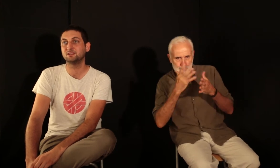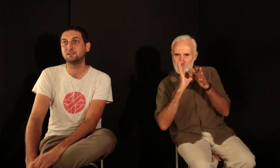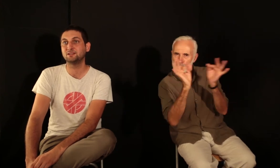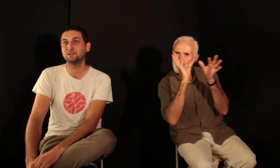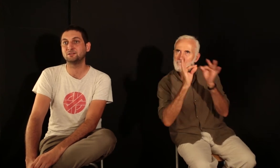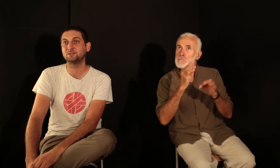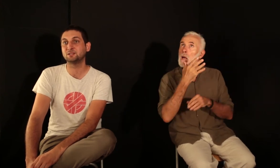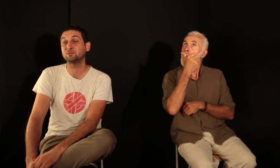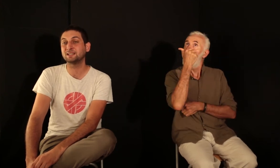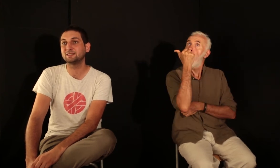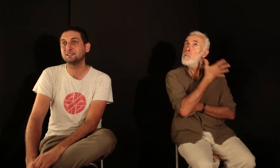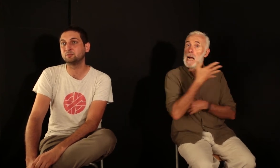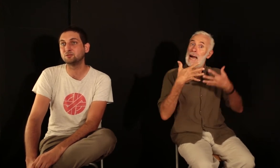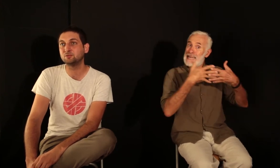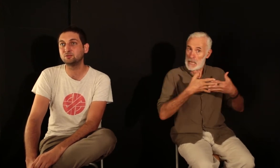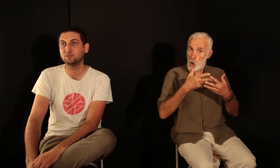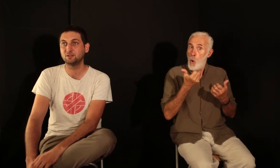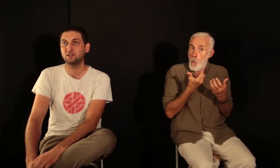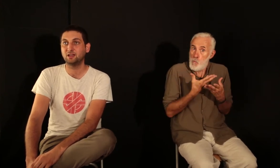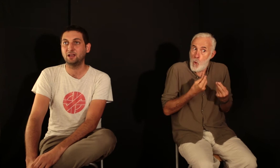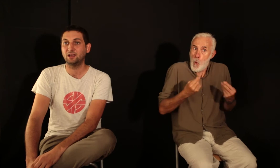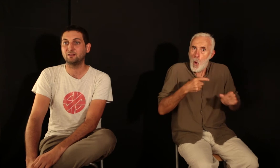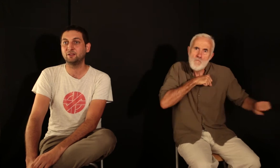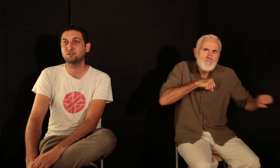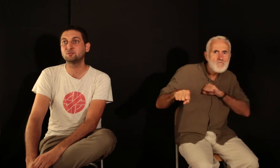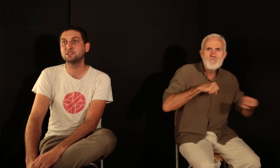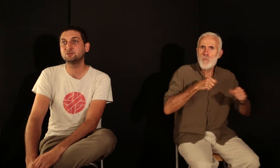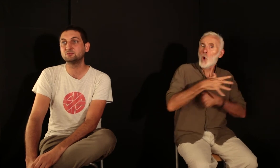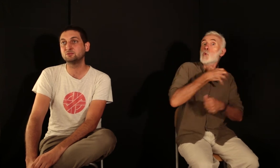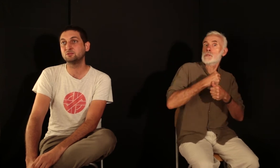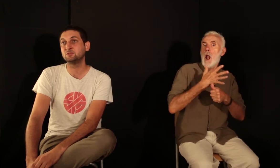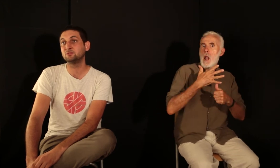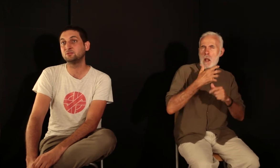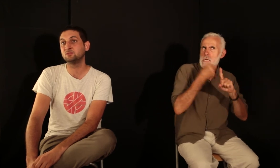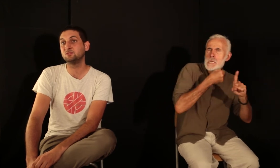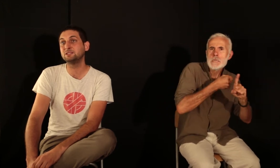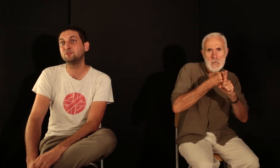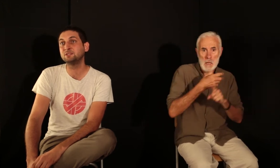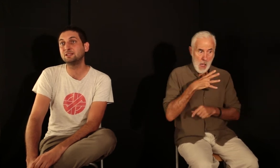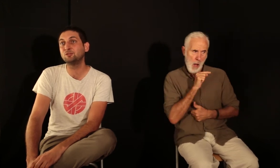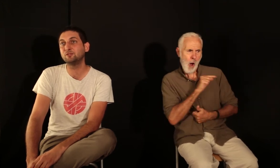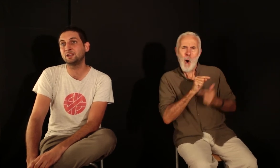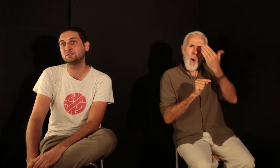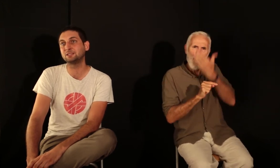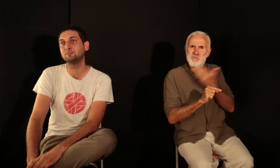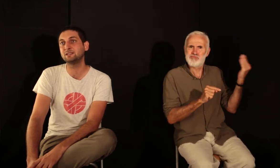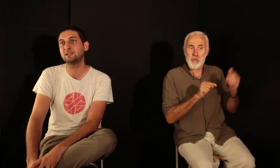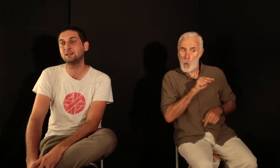qui pour certains étaient peu connus, avec l'ambition de les diffuser et d'œuvrer d'une certaine manière